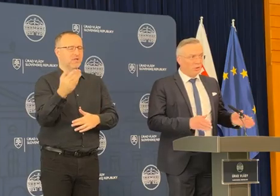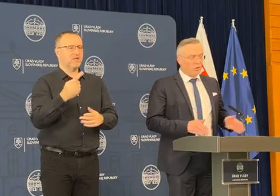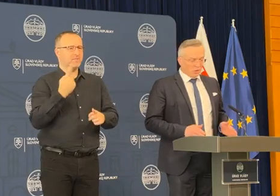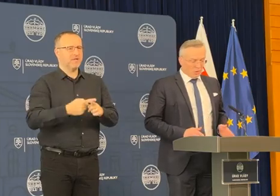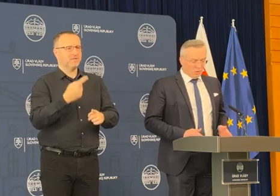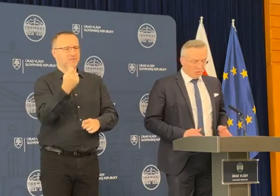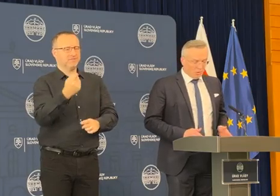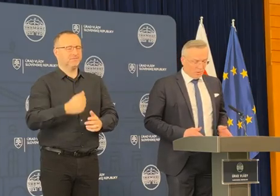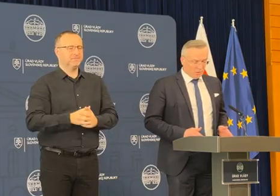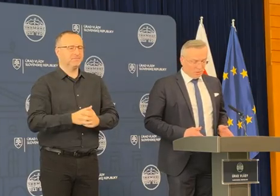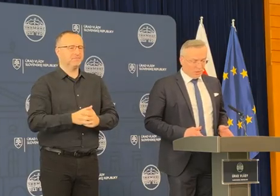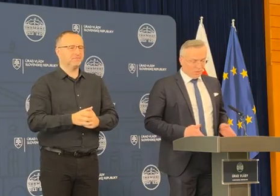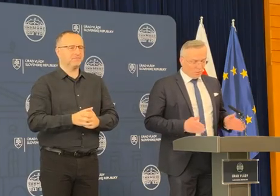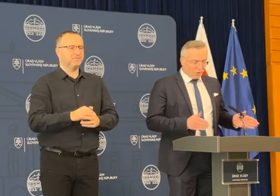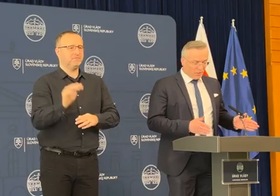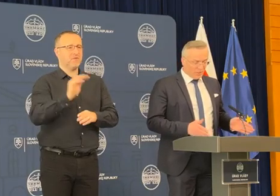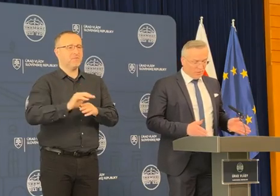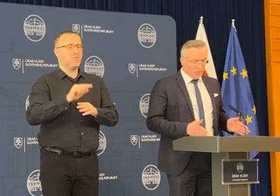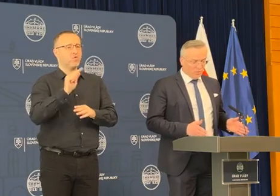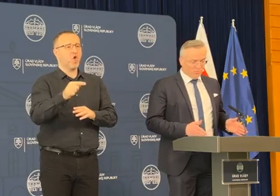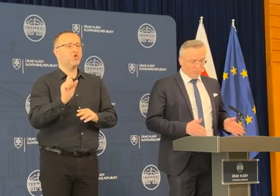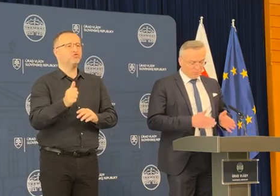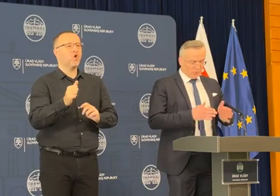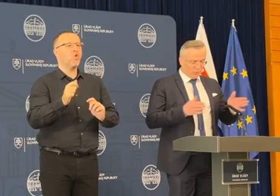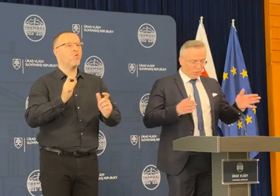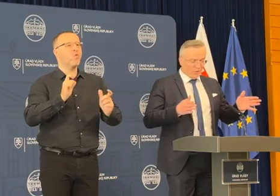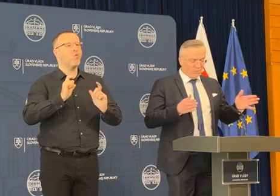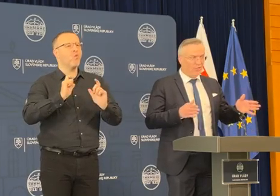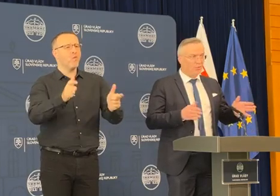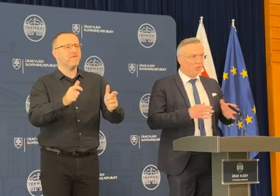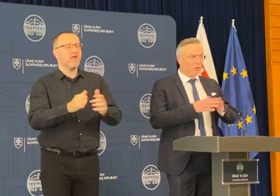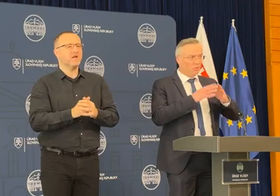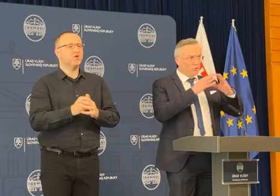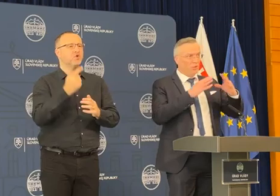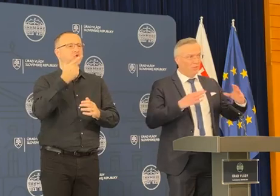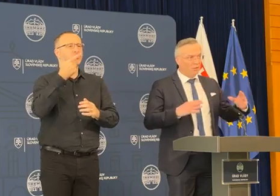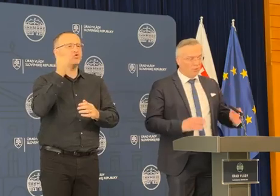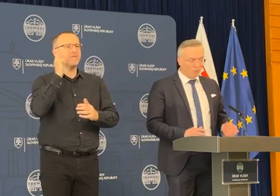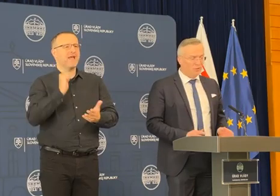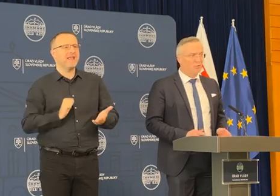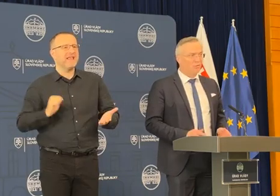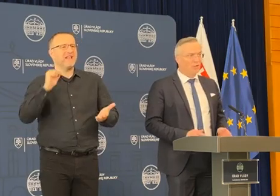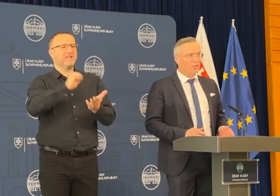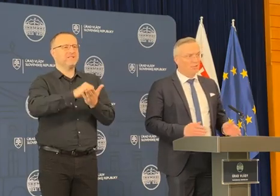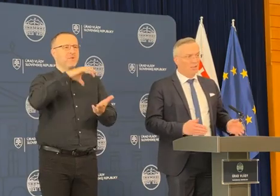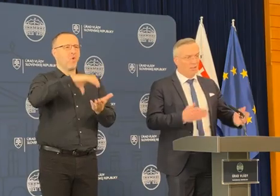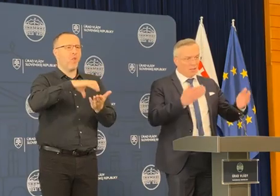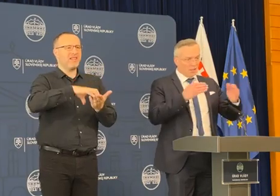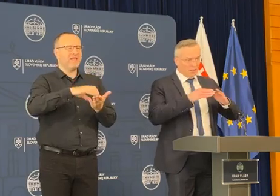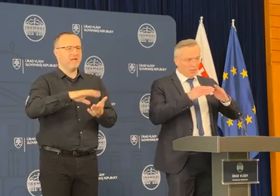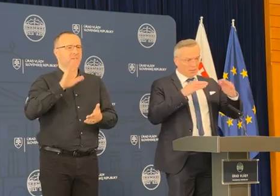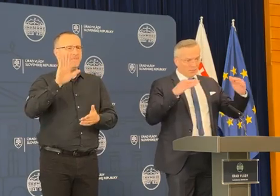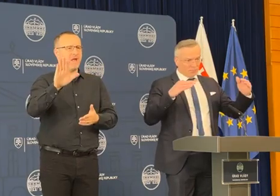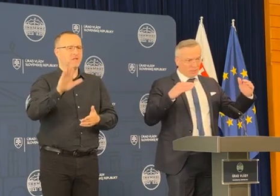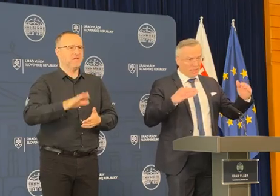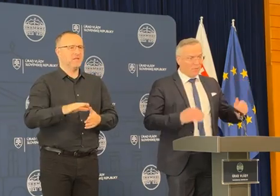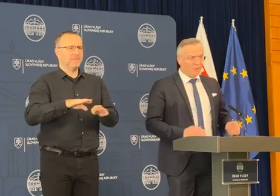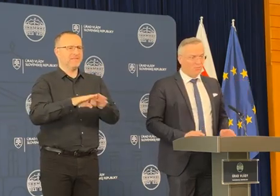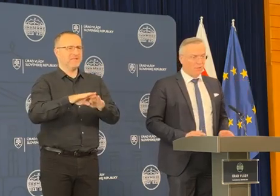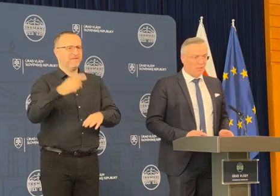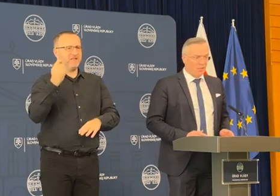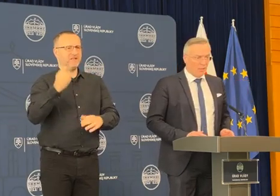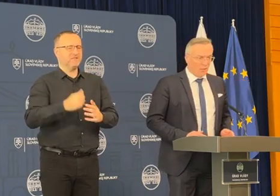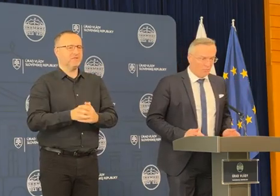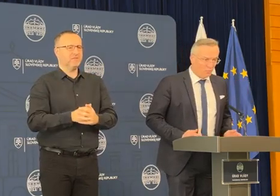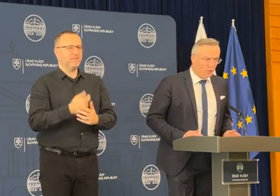položenú. A mimo to je ešte úverový nástroj Slovak Investment Holdingu, čo je etita pod ministerstvom financí, taký